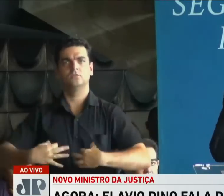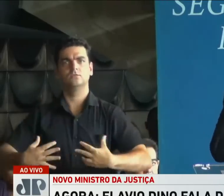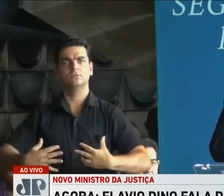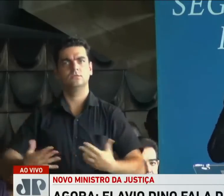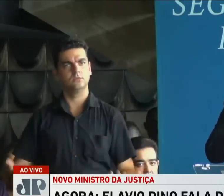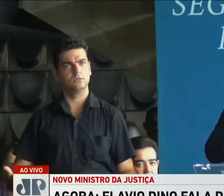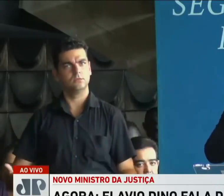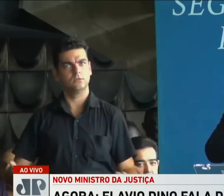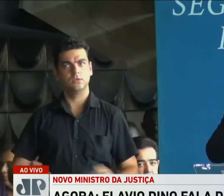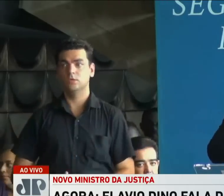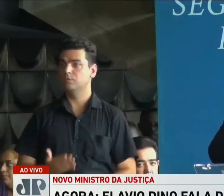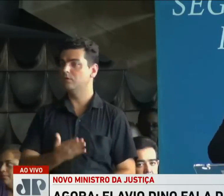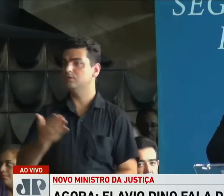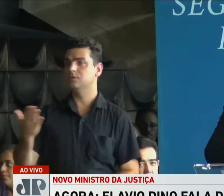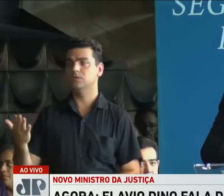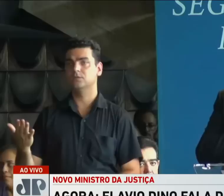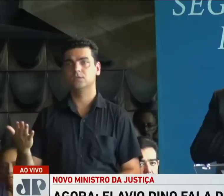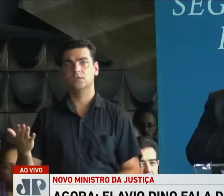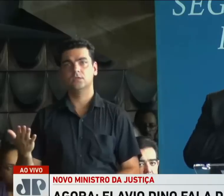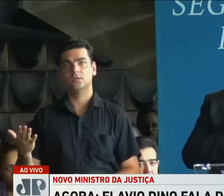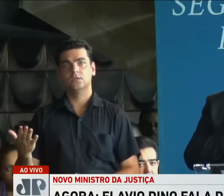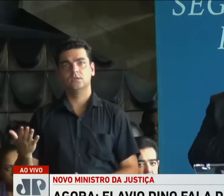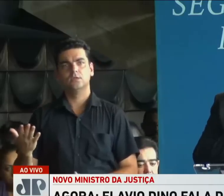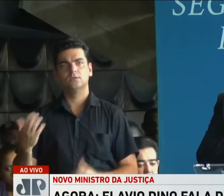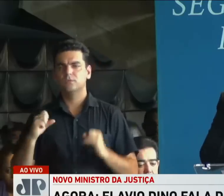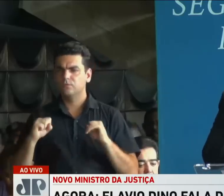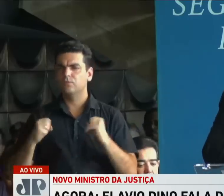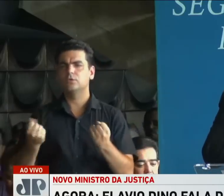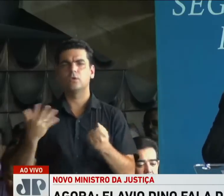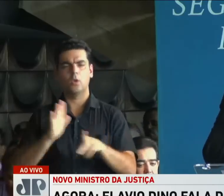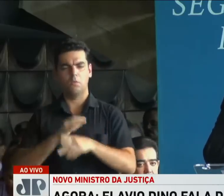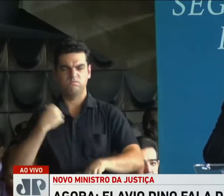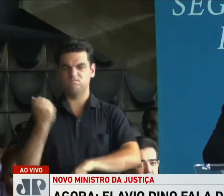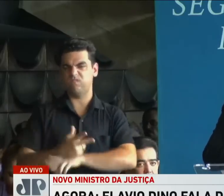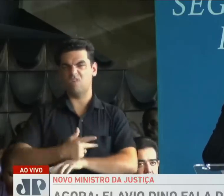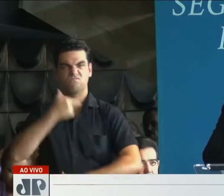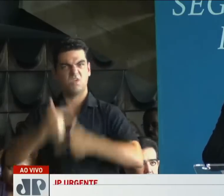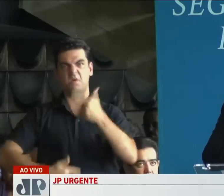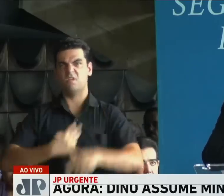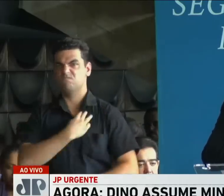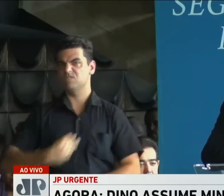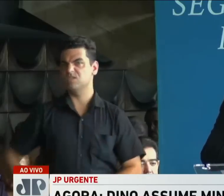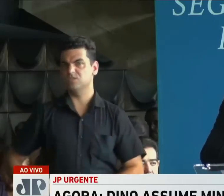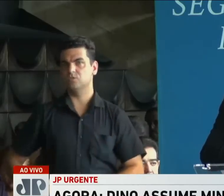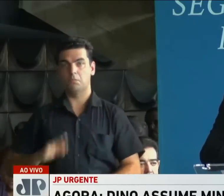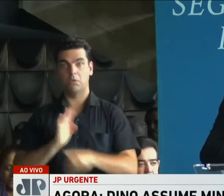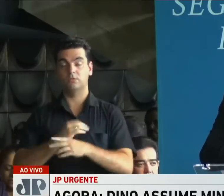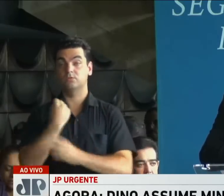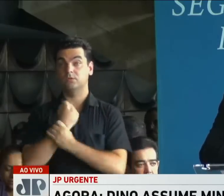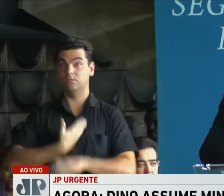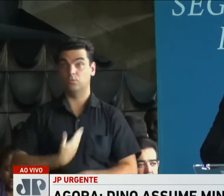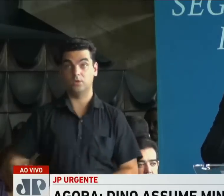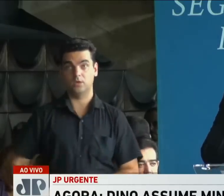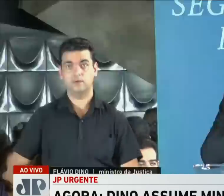Portanto, senhoras e senhores, ao ser investido na condição de ministro do Estado, da Justiça e Segurança Pública,